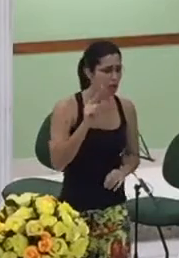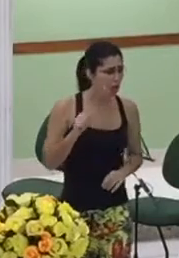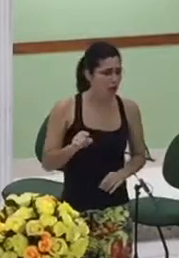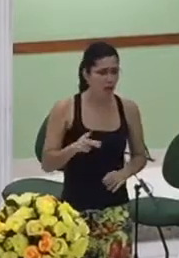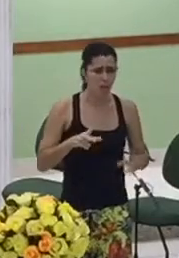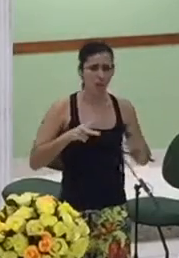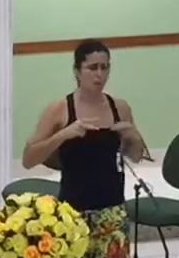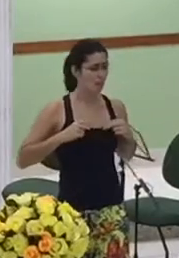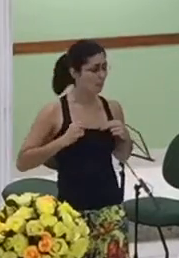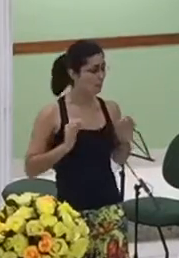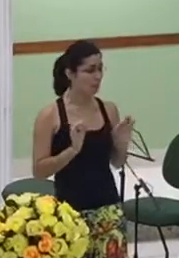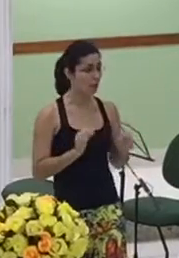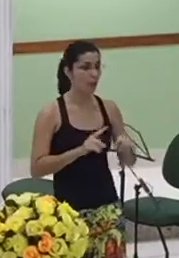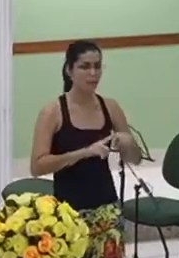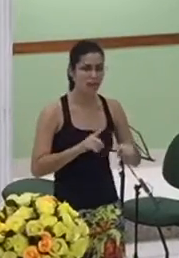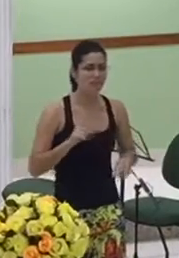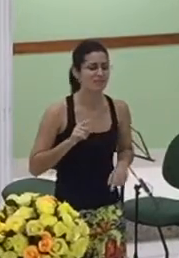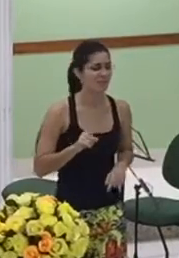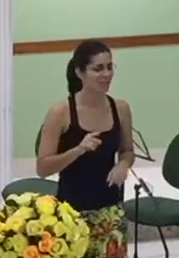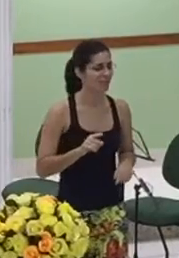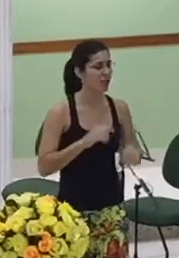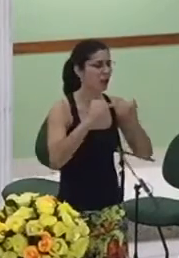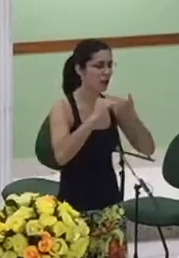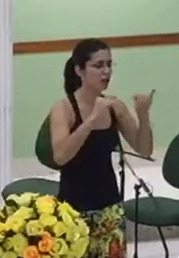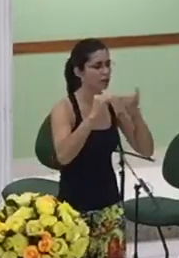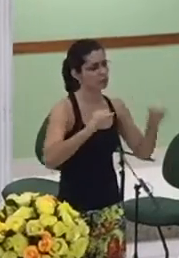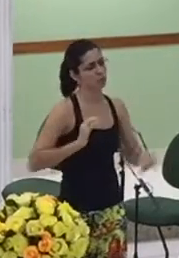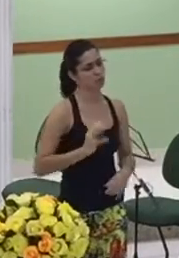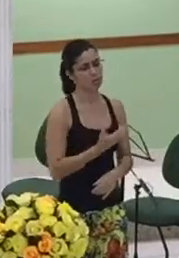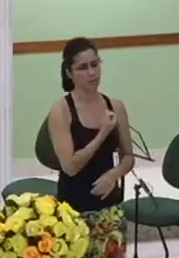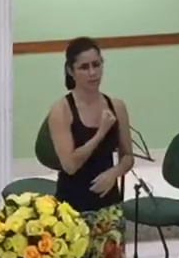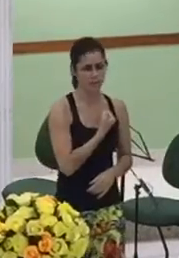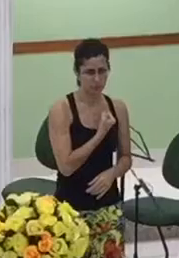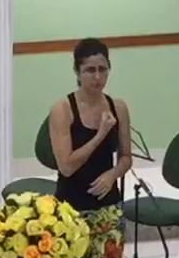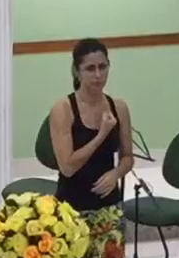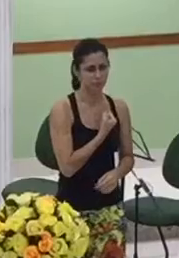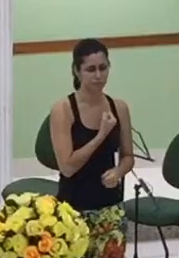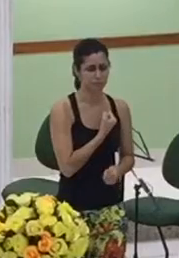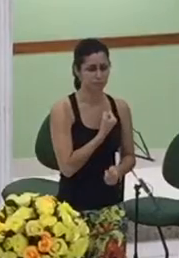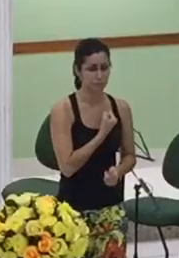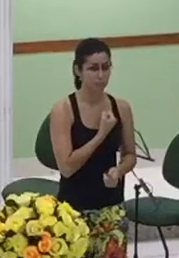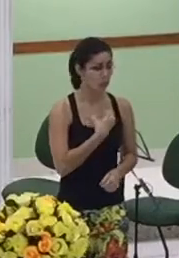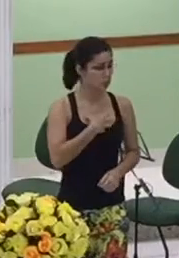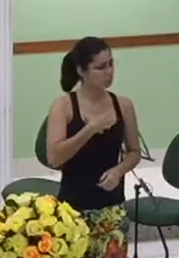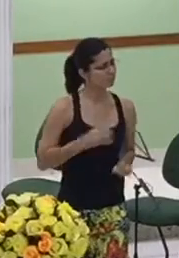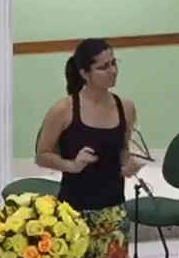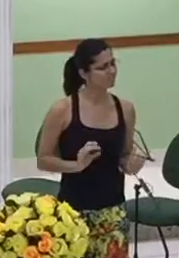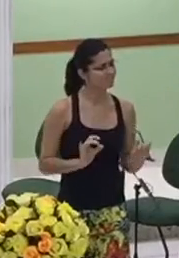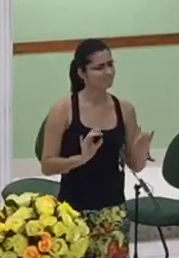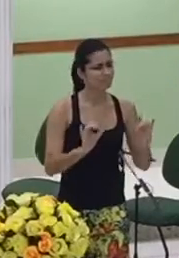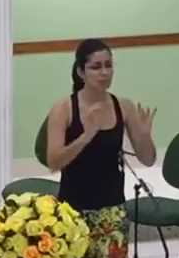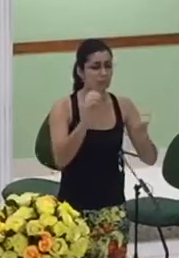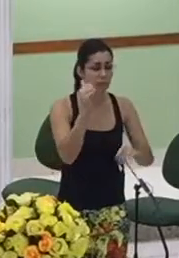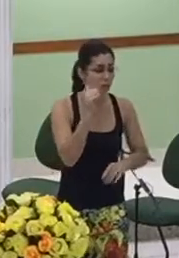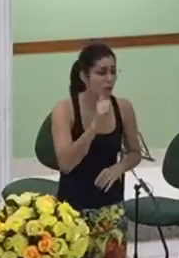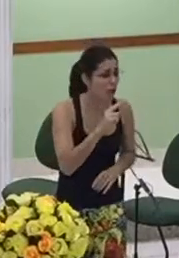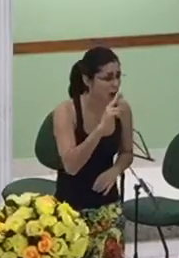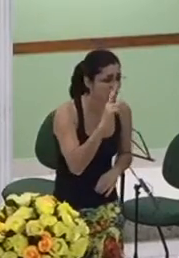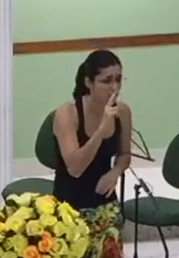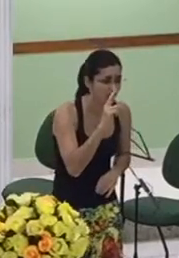a salvação que vem de Deus essa mulher de uma forma toda especial ela anuncia que a salvação